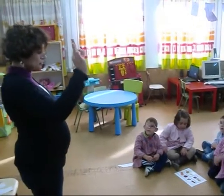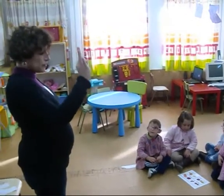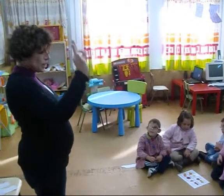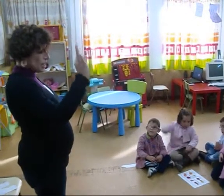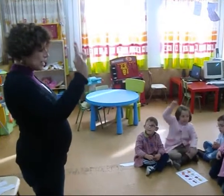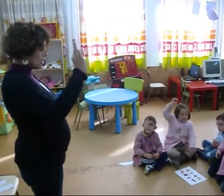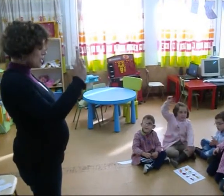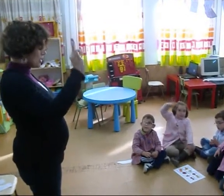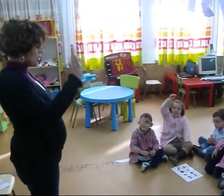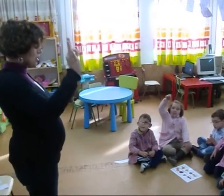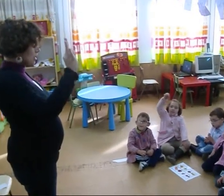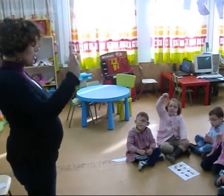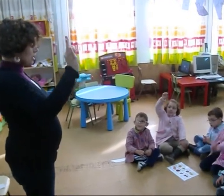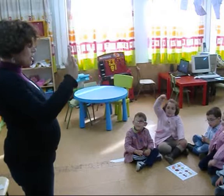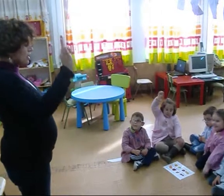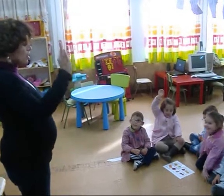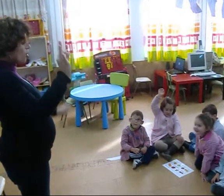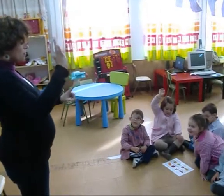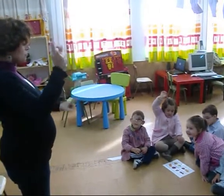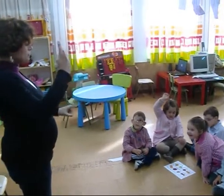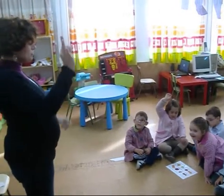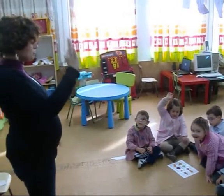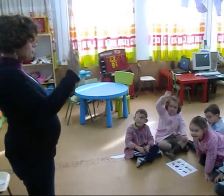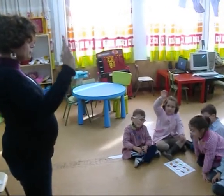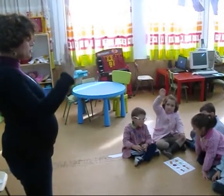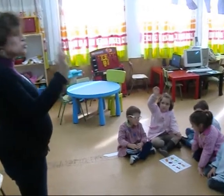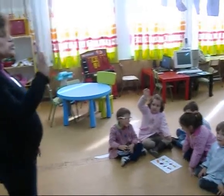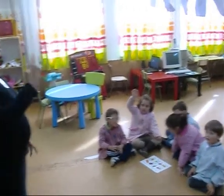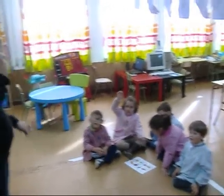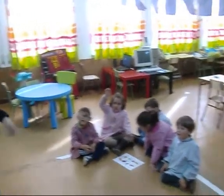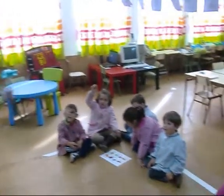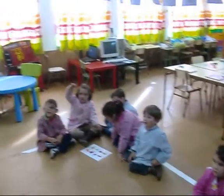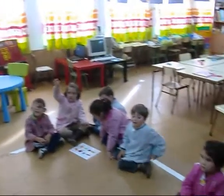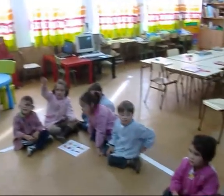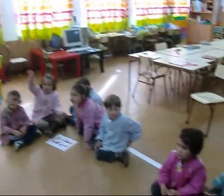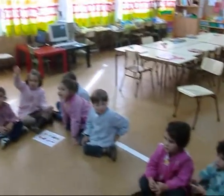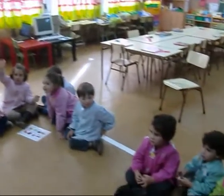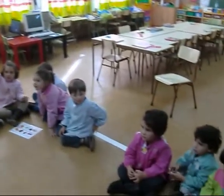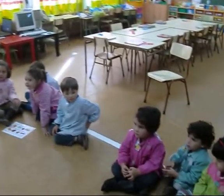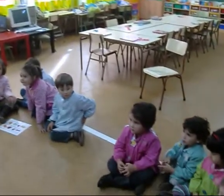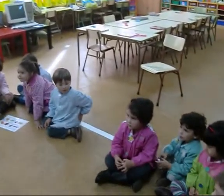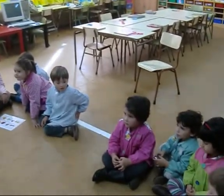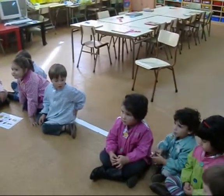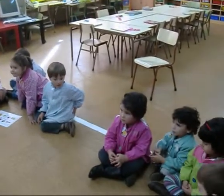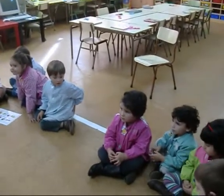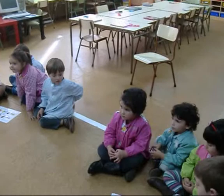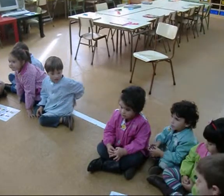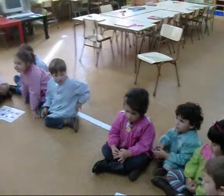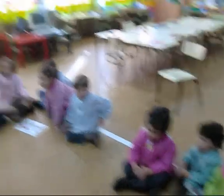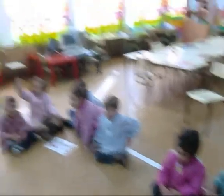Que? Cerechas No? Todos os le no se confunden A o nome das ciruelas Es cerechas Que? Que acabo de